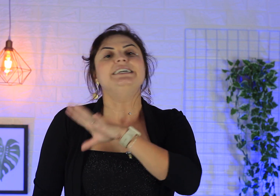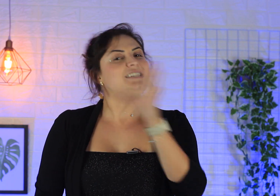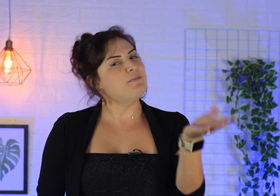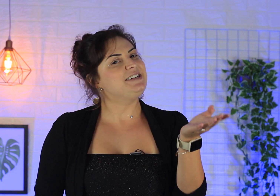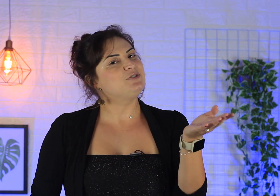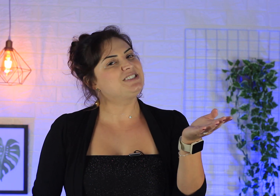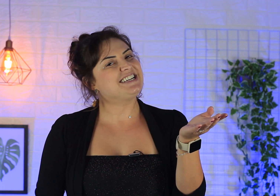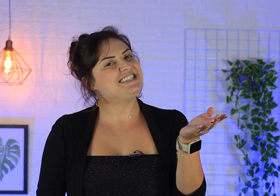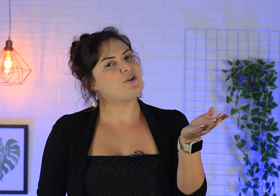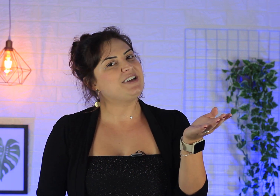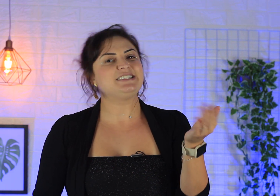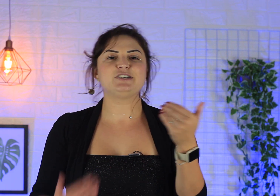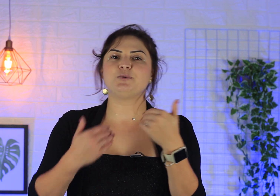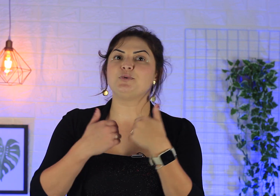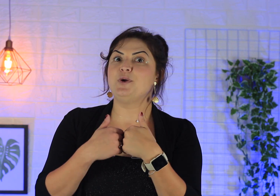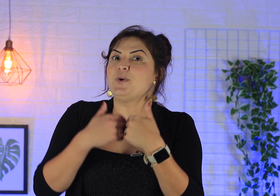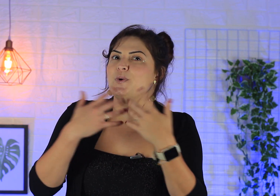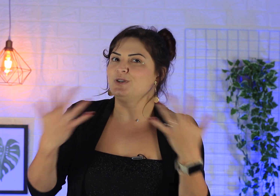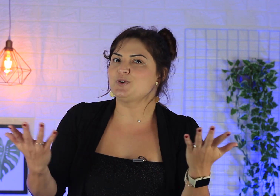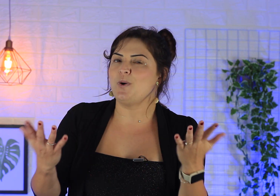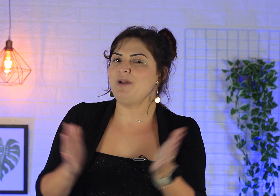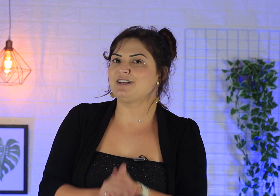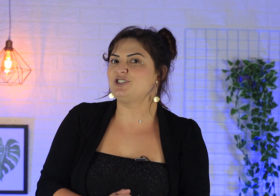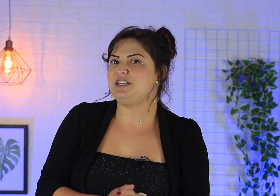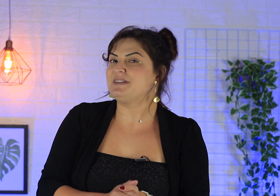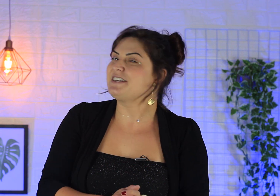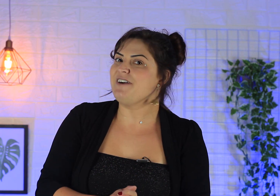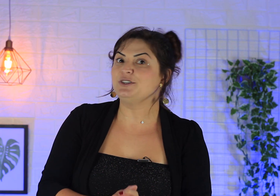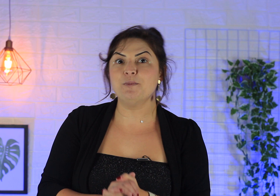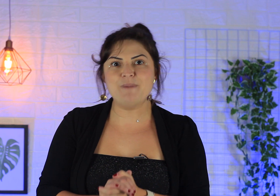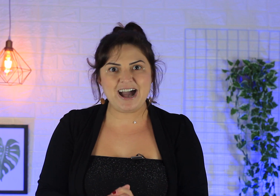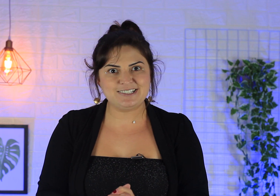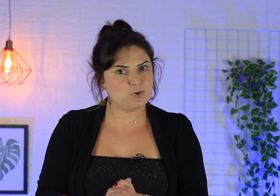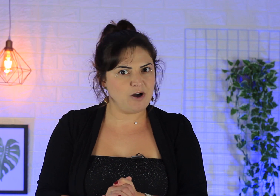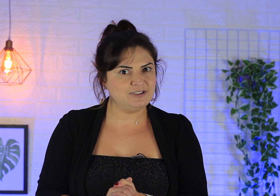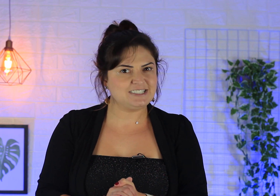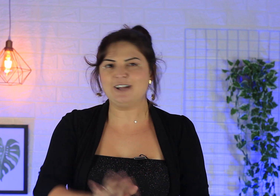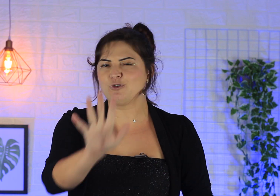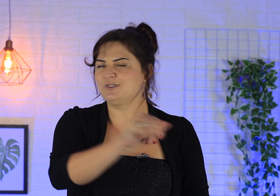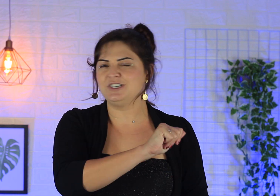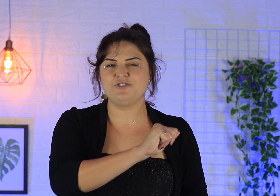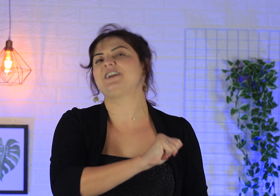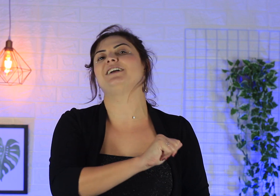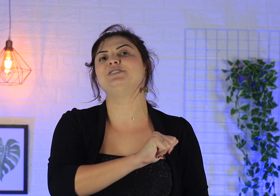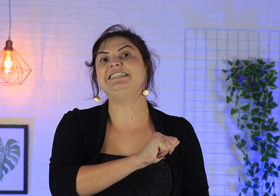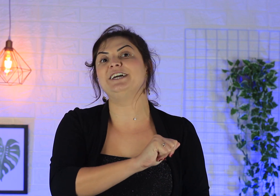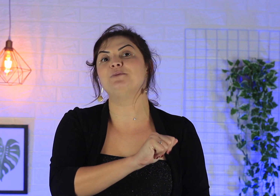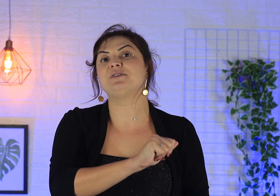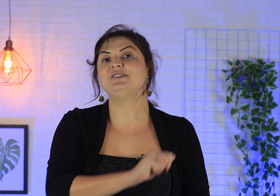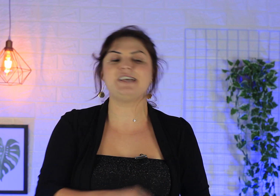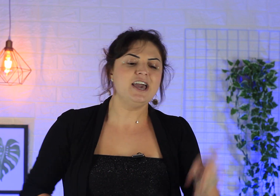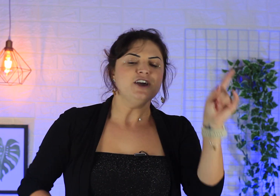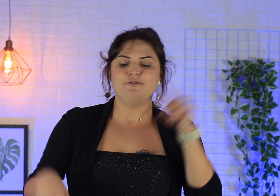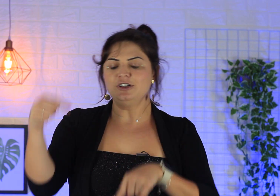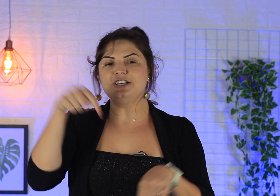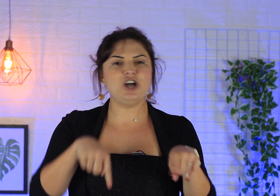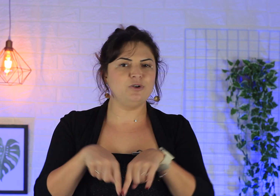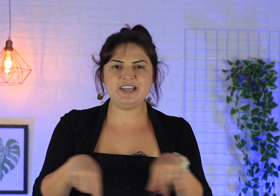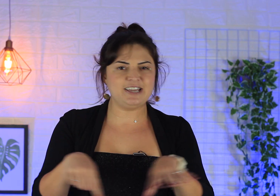E também se você quiser conhecer sobre o meu curso completo de libras que vai do básico ao avançado com certificado lindão pra você, vou deixar o link